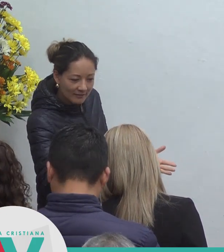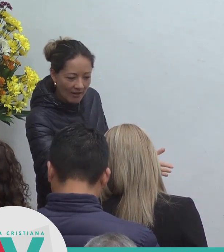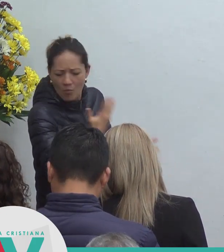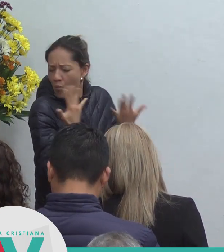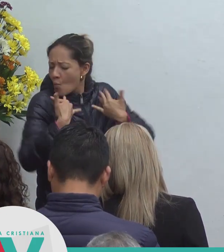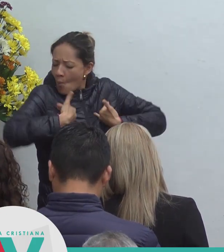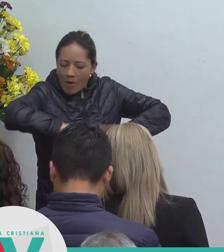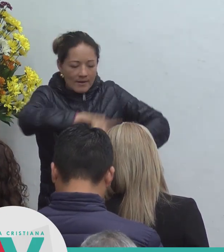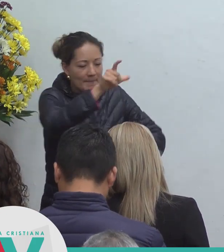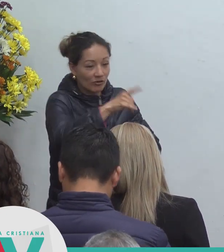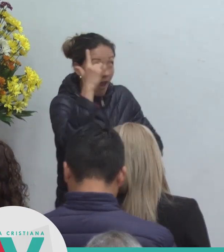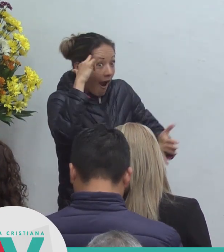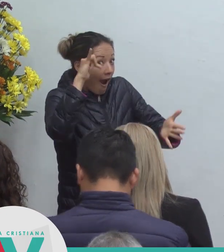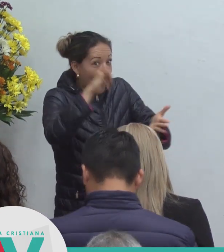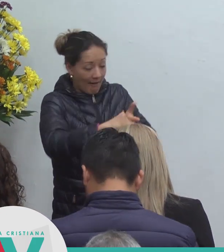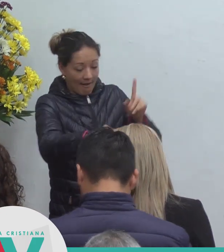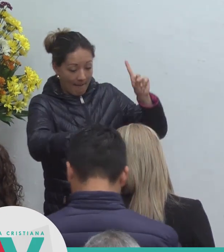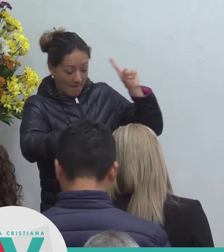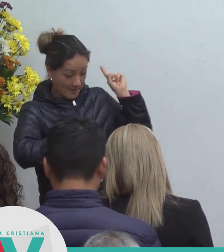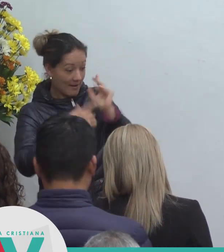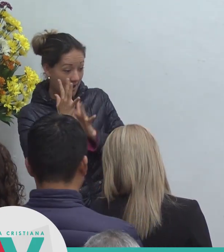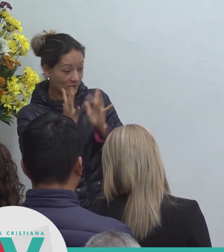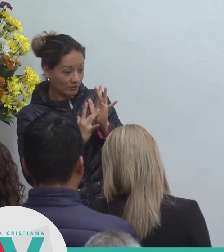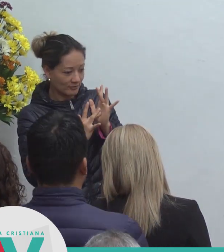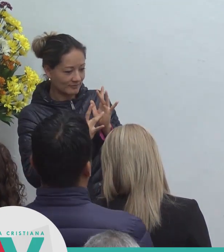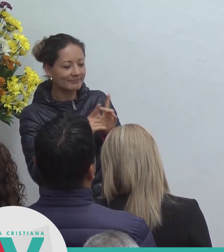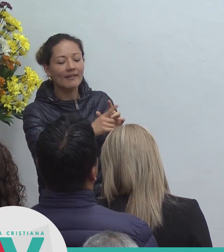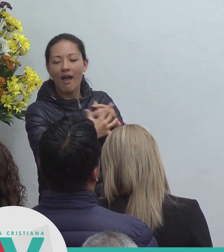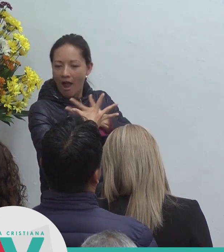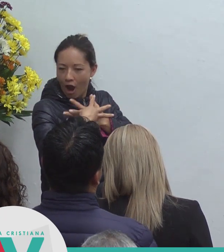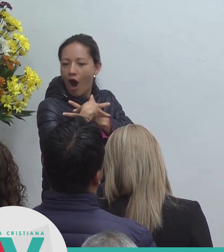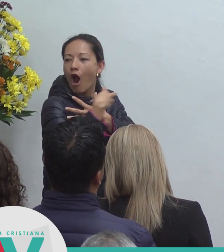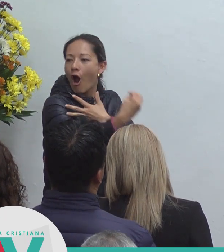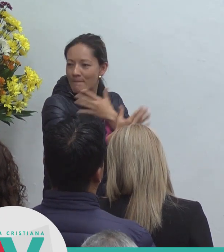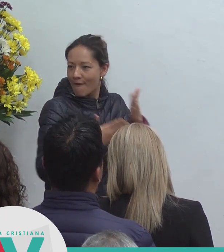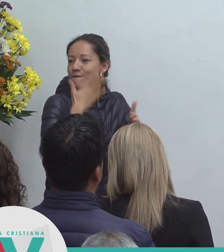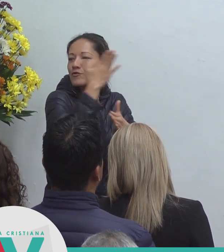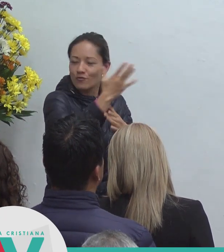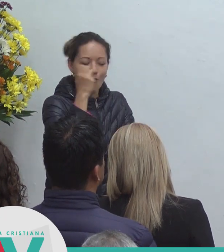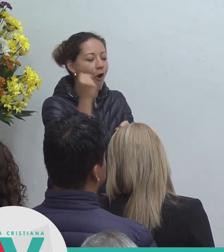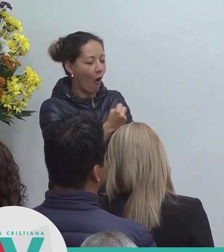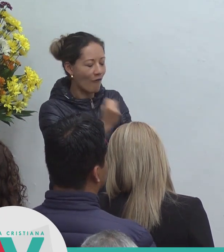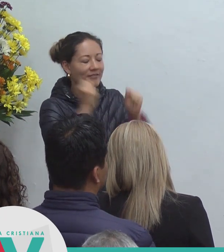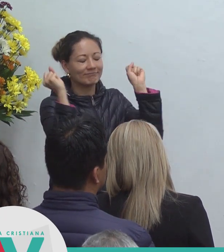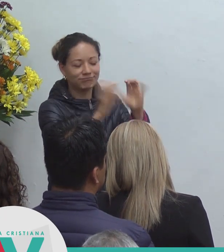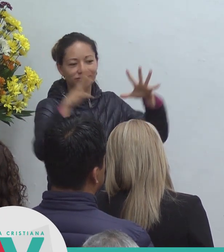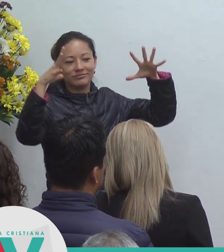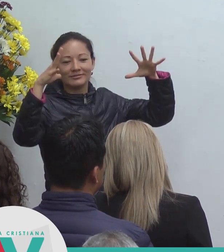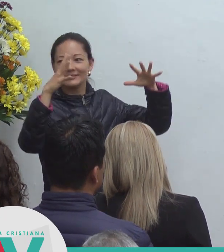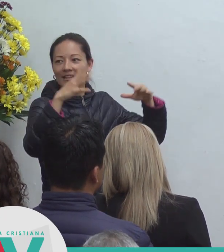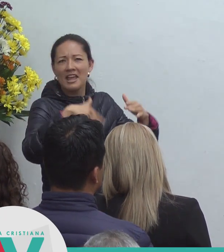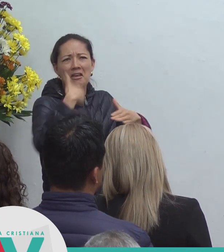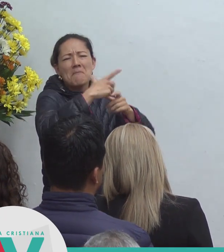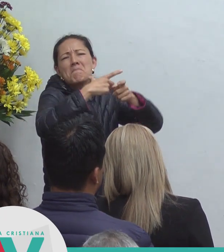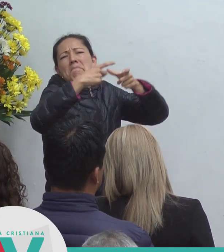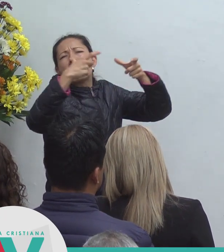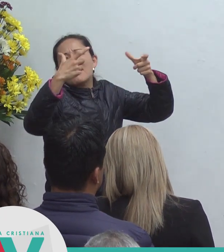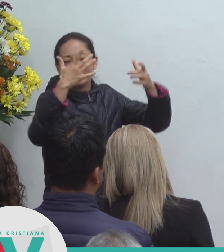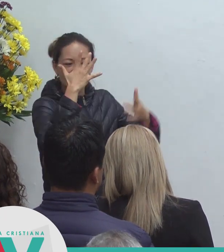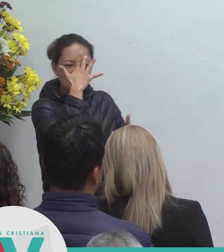las obras que yo hago él las hará también y aún mayores hará porque yo voy al padre y todo lo que